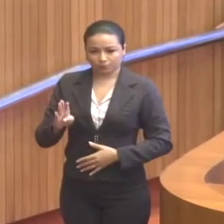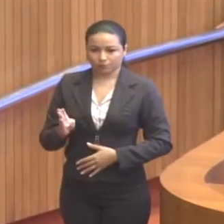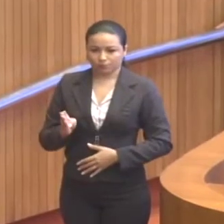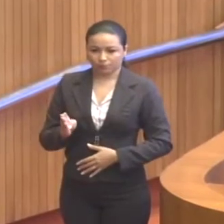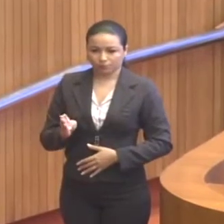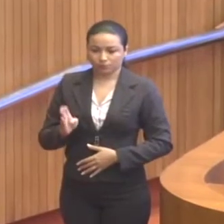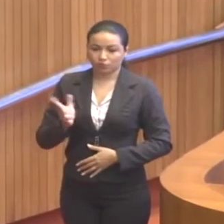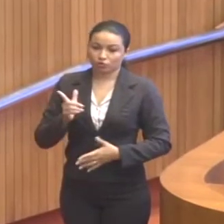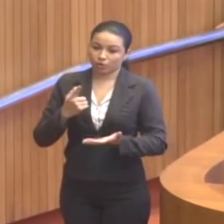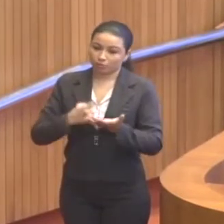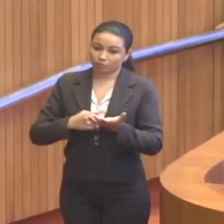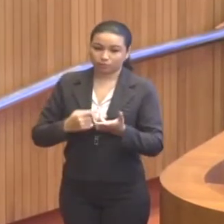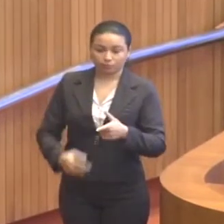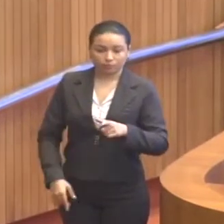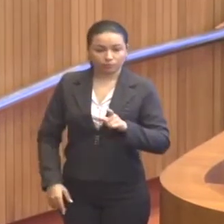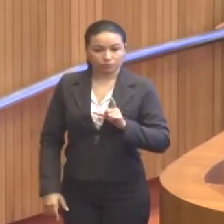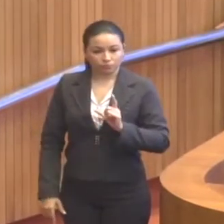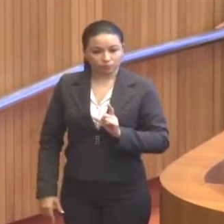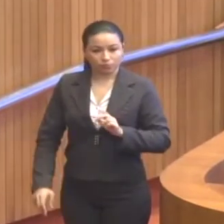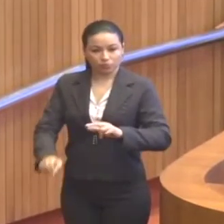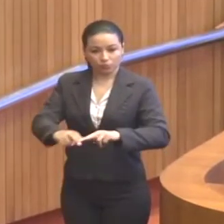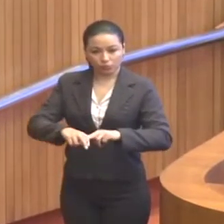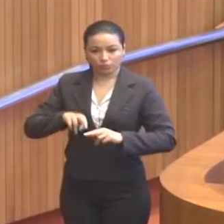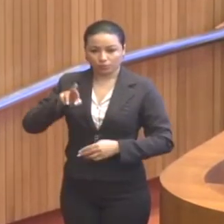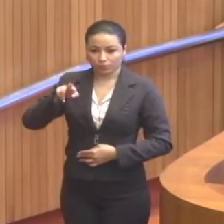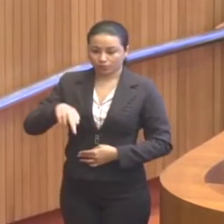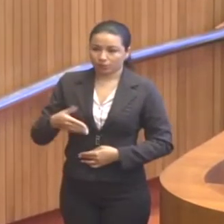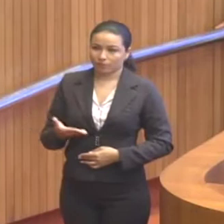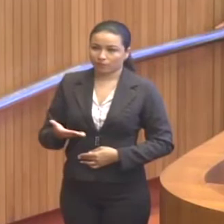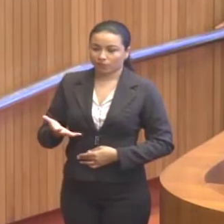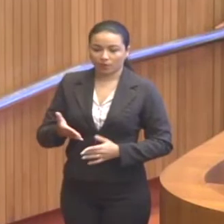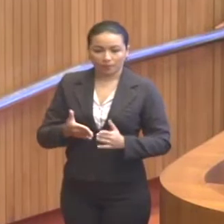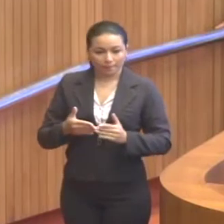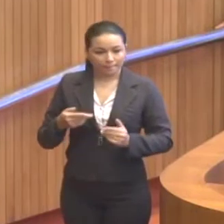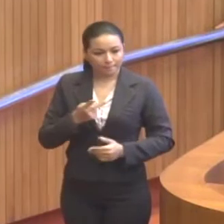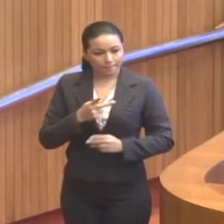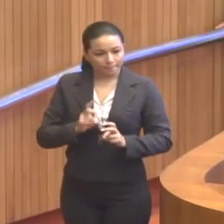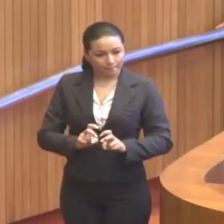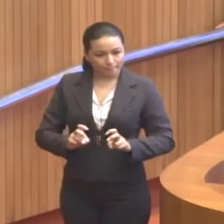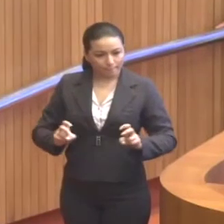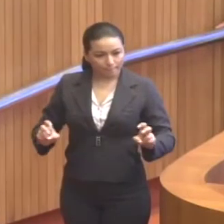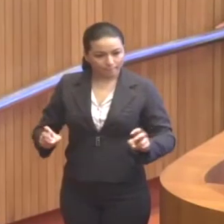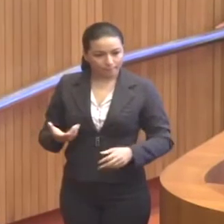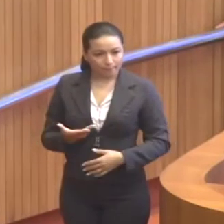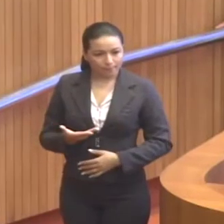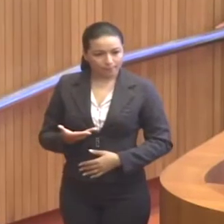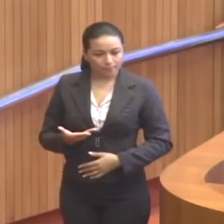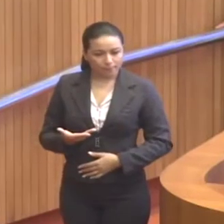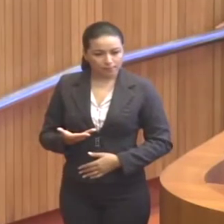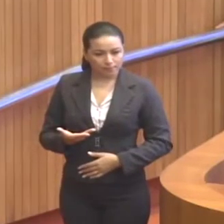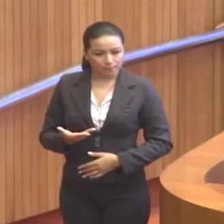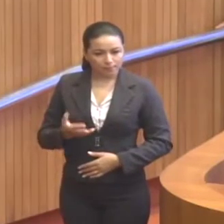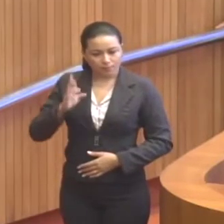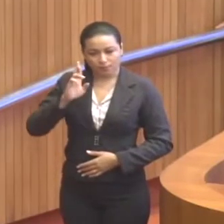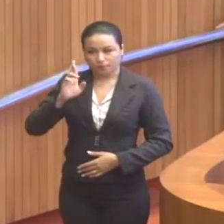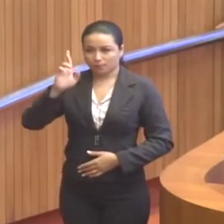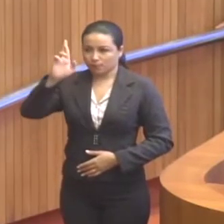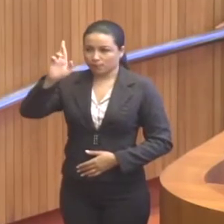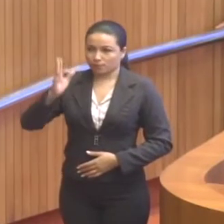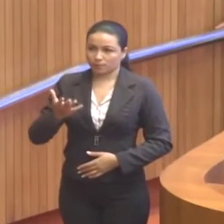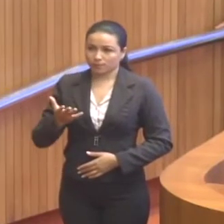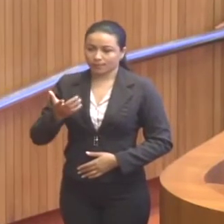previamente agendada e por essa razão eu pediria à mesa diretora